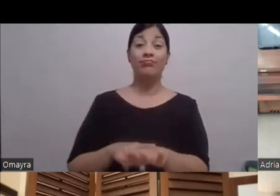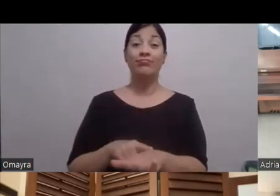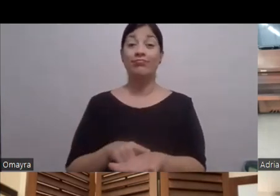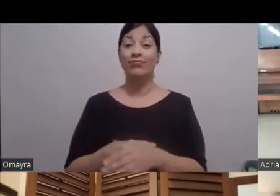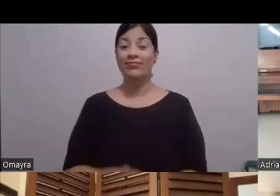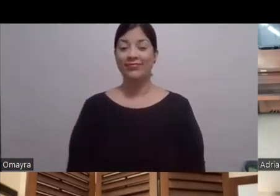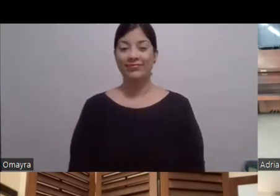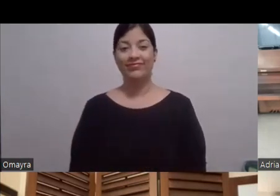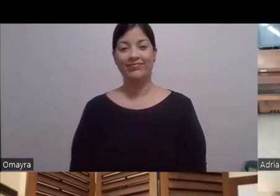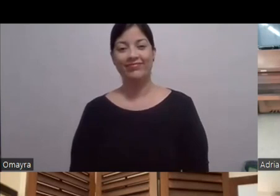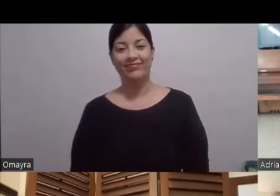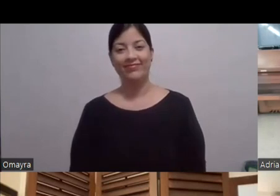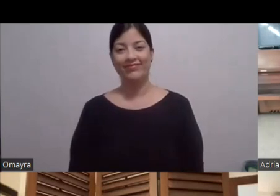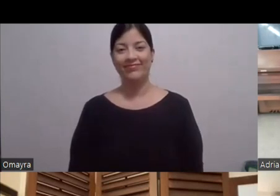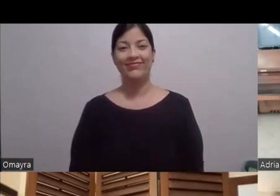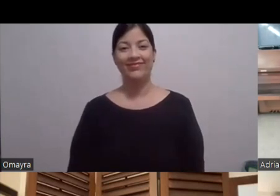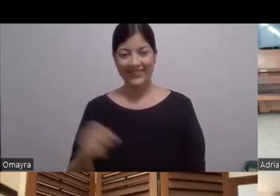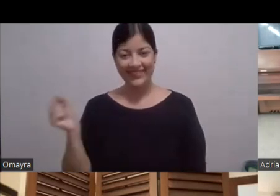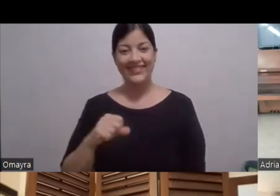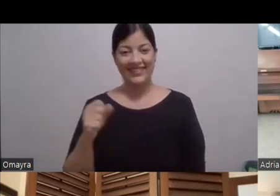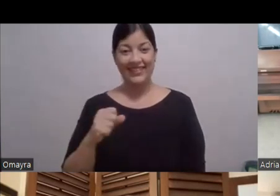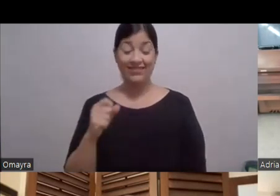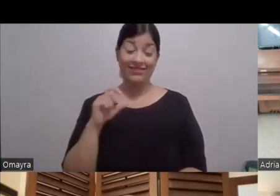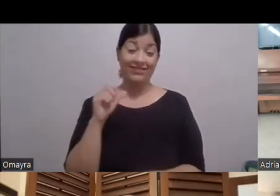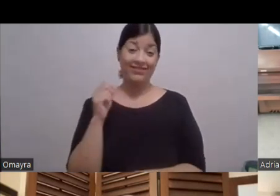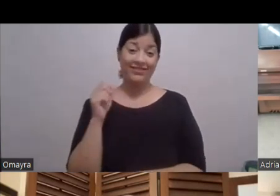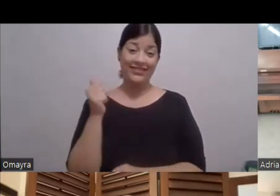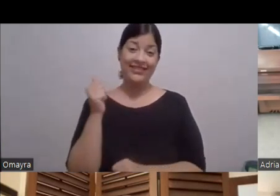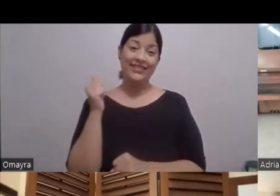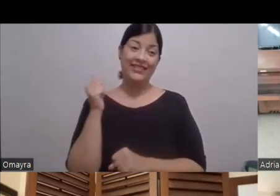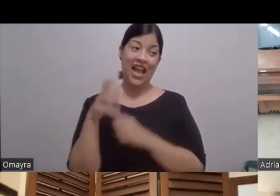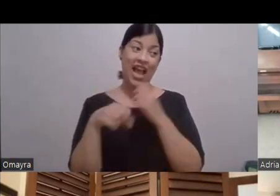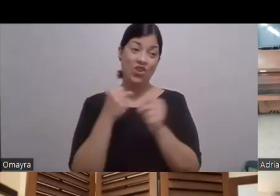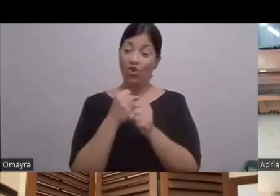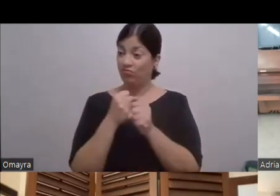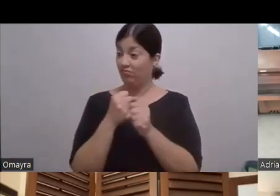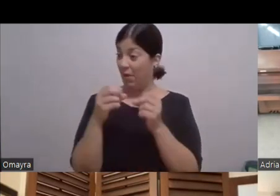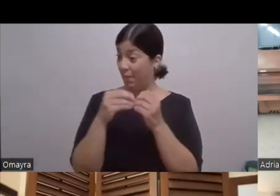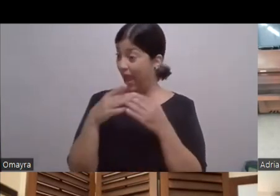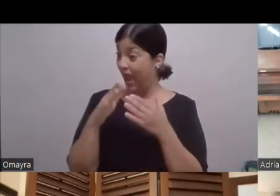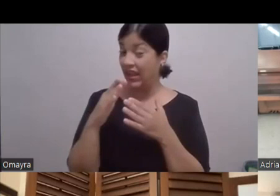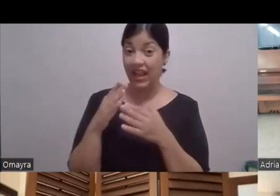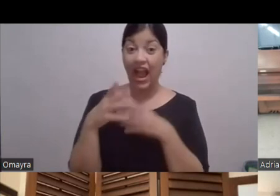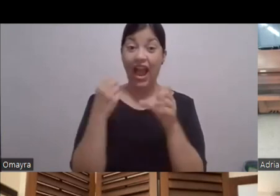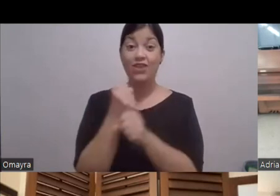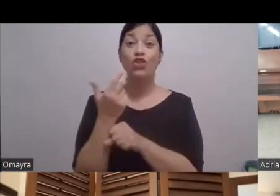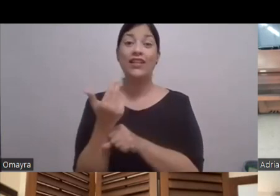Una década Una década A trece no más ¿Vamos para el año trece? Sí Ay, mi madre